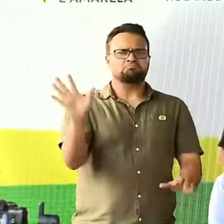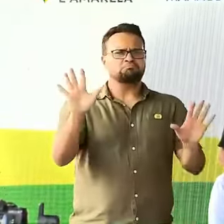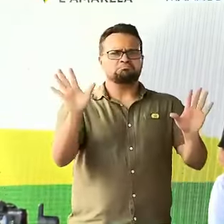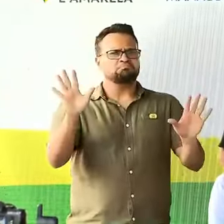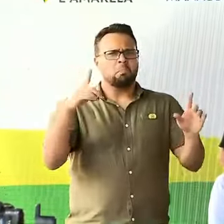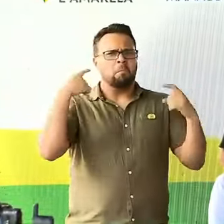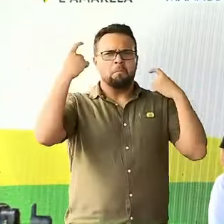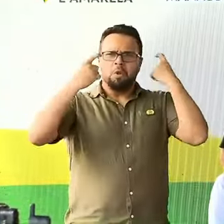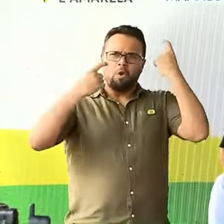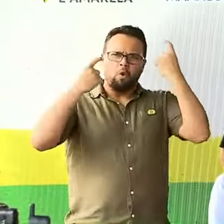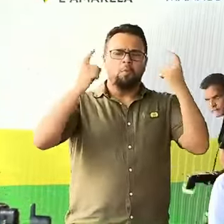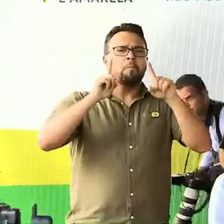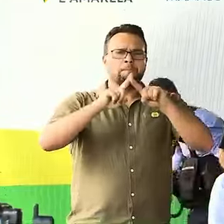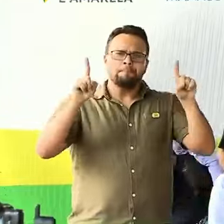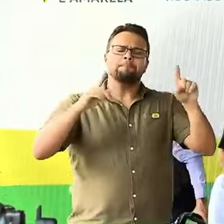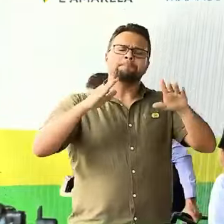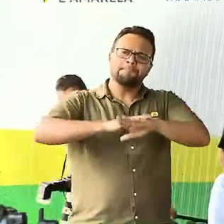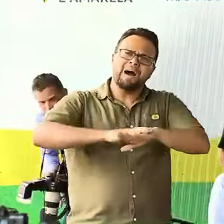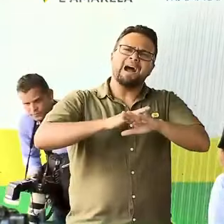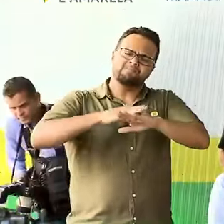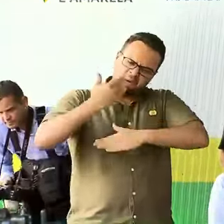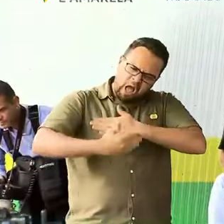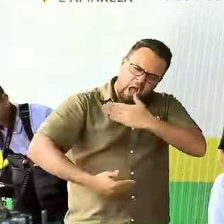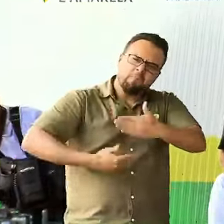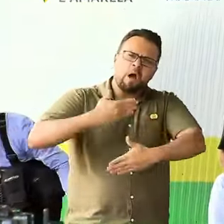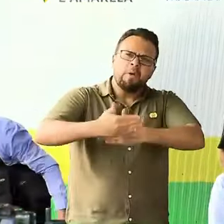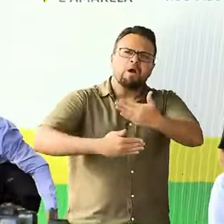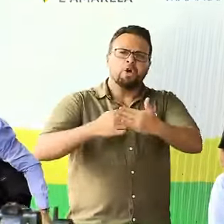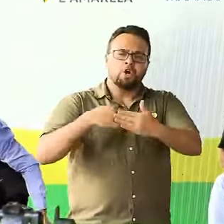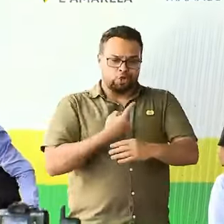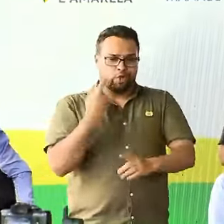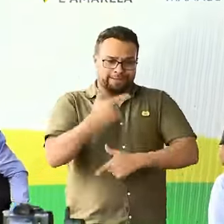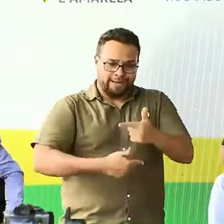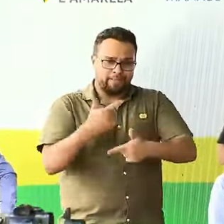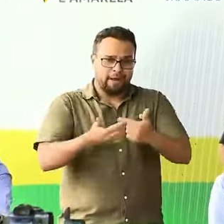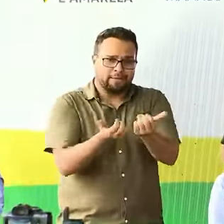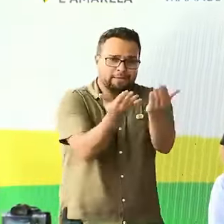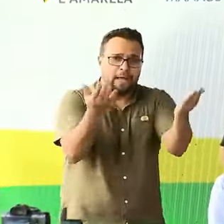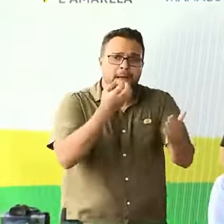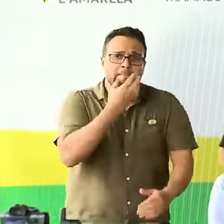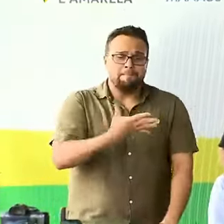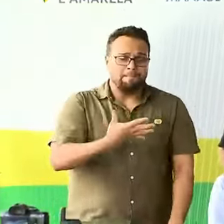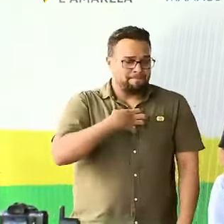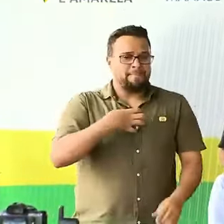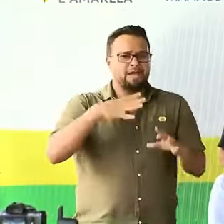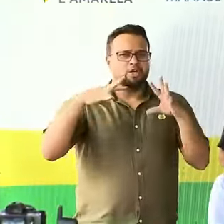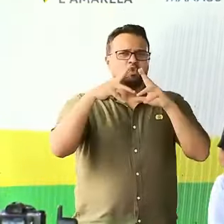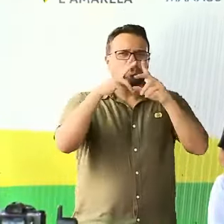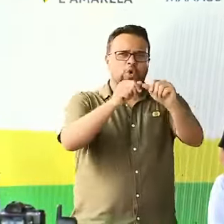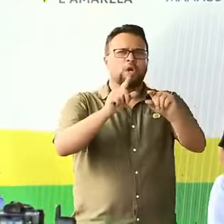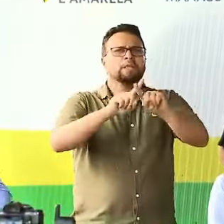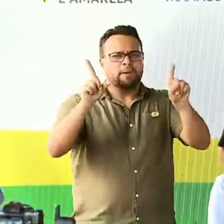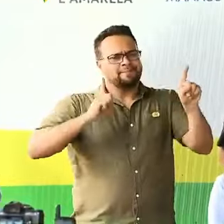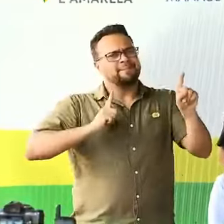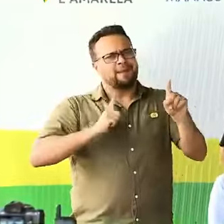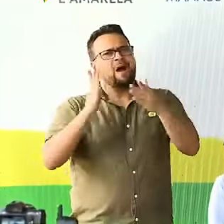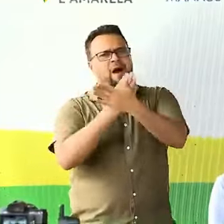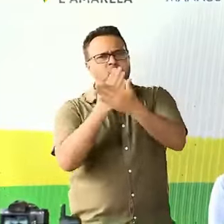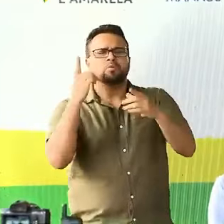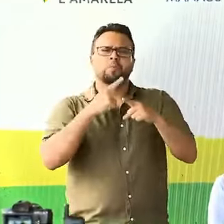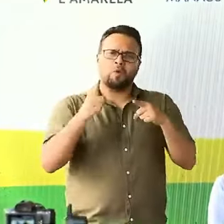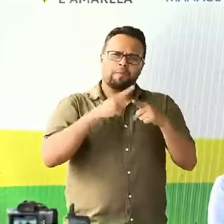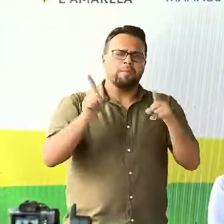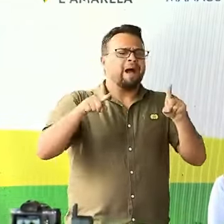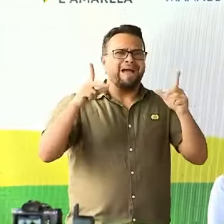Cada vez mais, nós trabalhamos para o bem-estar de todos. Que pesem os problemas que atravessamos. Isso é